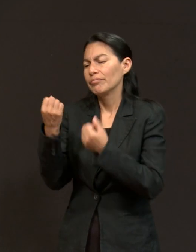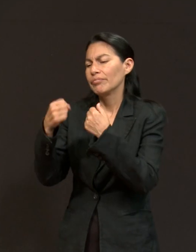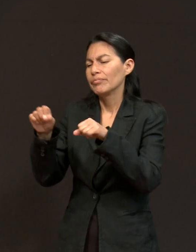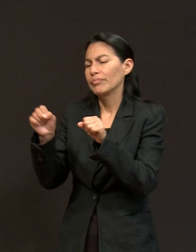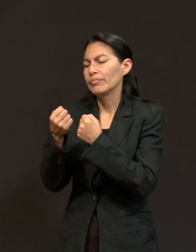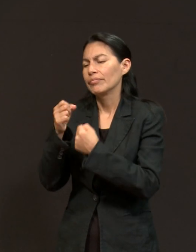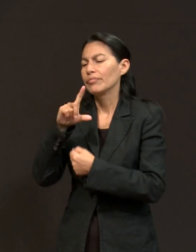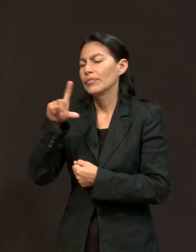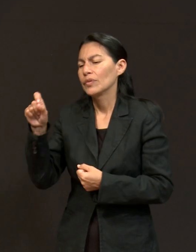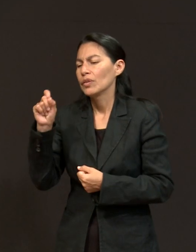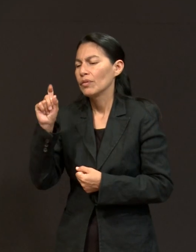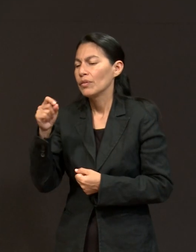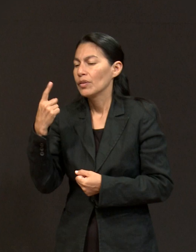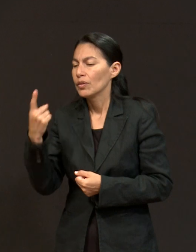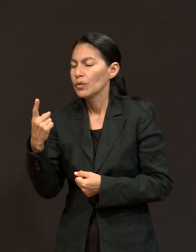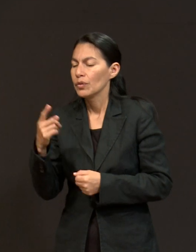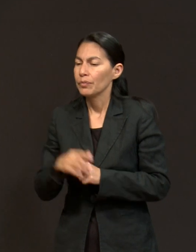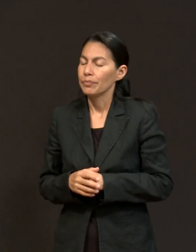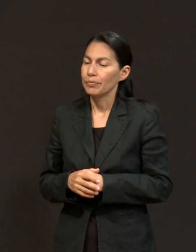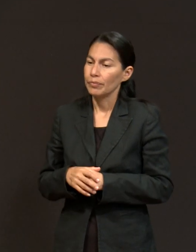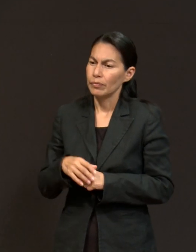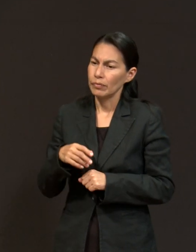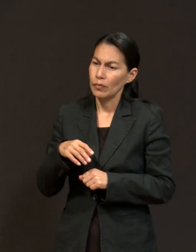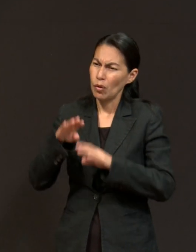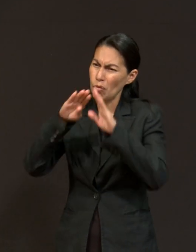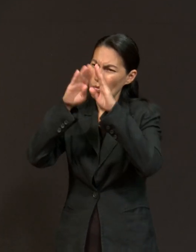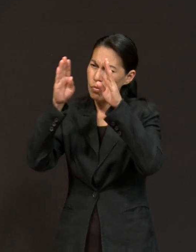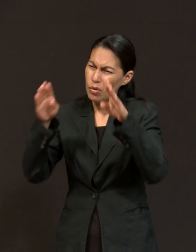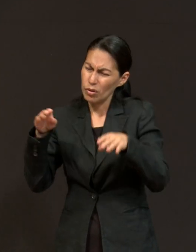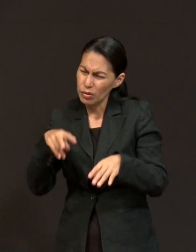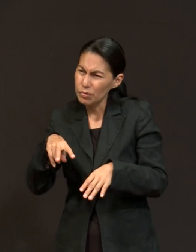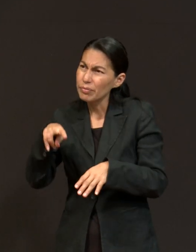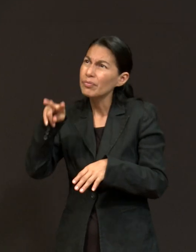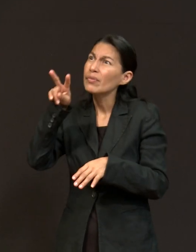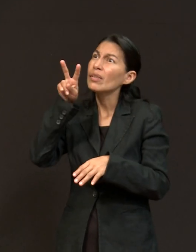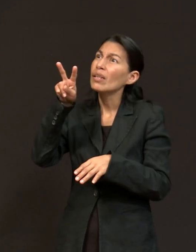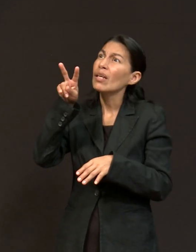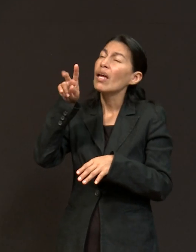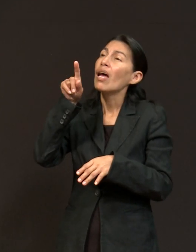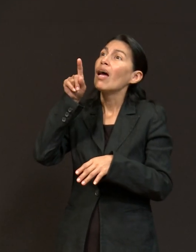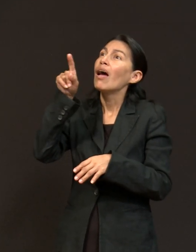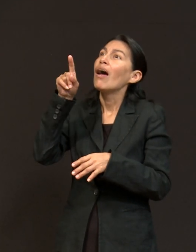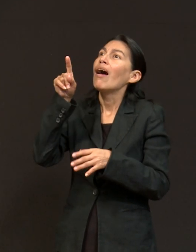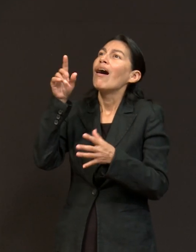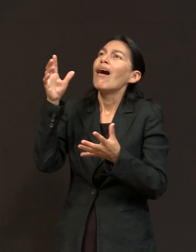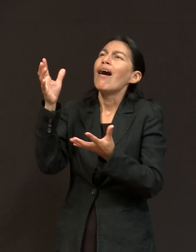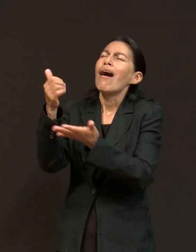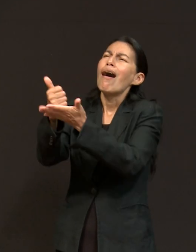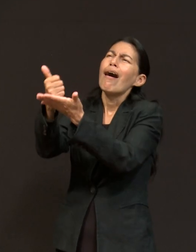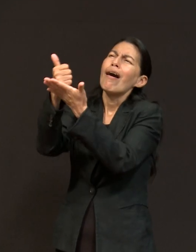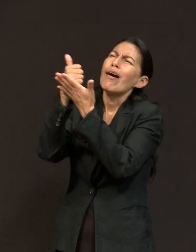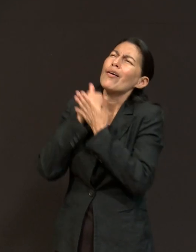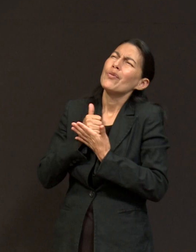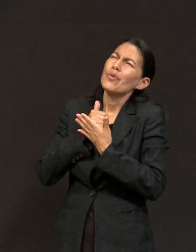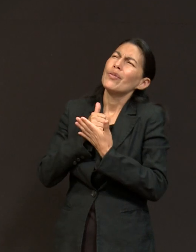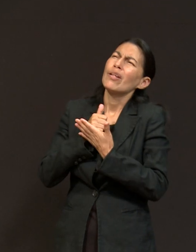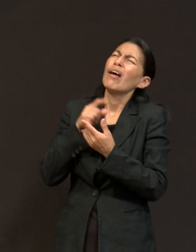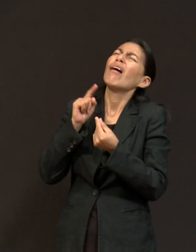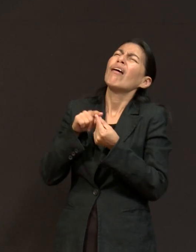121. Alzaré mis ojos a los montes. ¿De dónde vendrá mi socorro? Mi socorro viene de Jehová, quien hizo los cielos y la